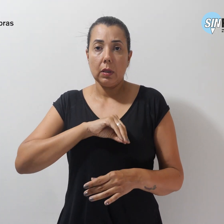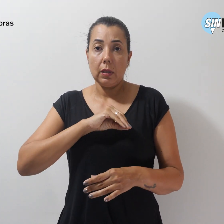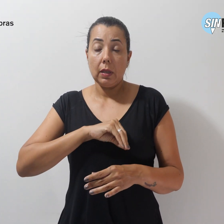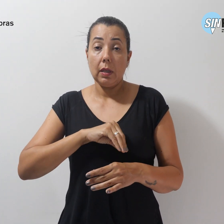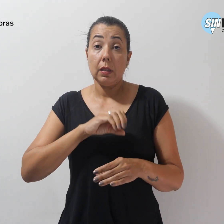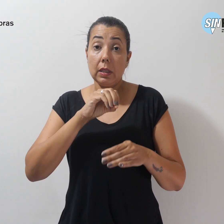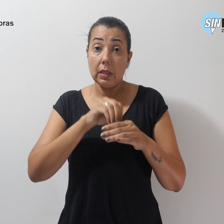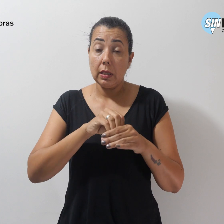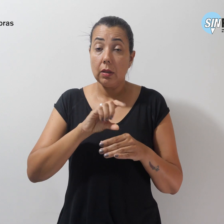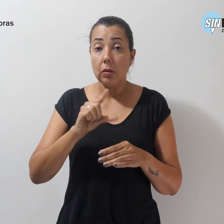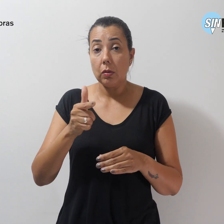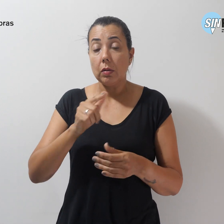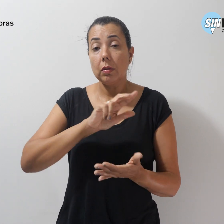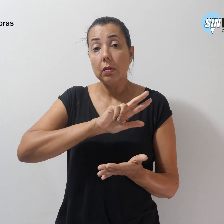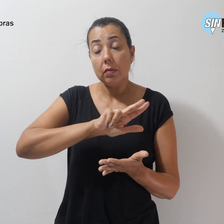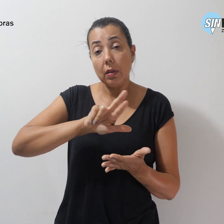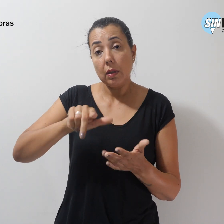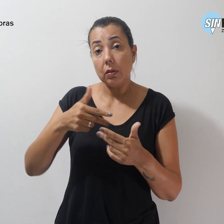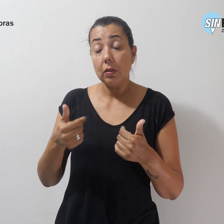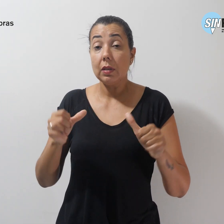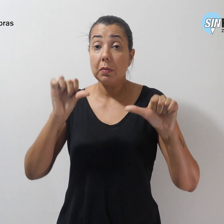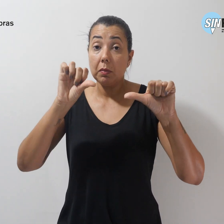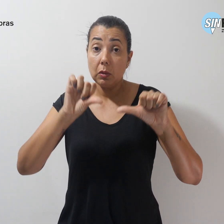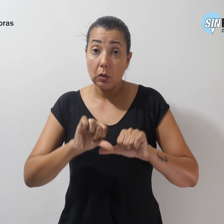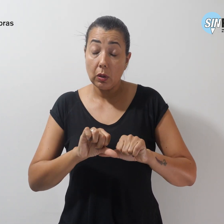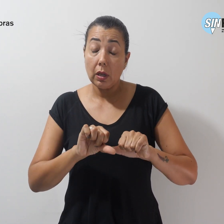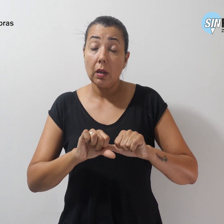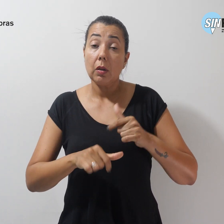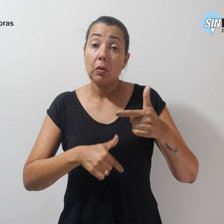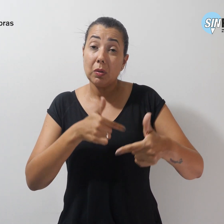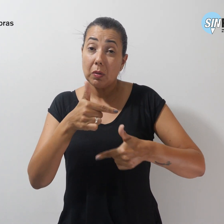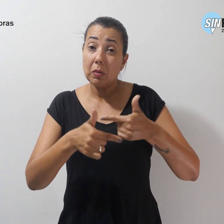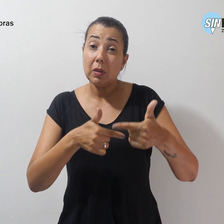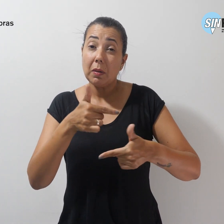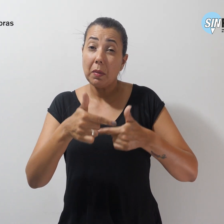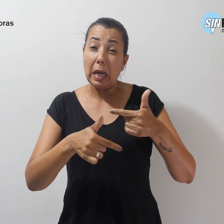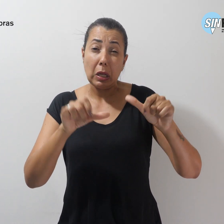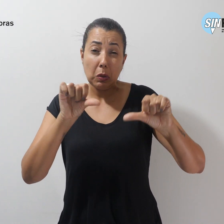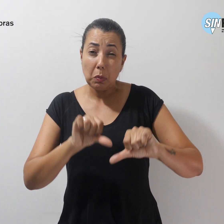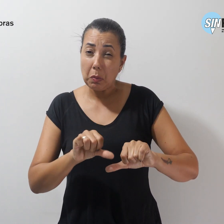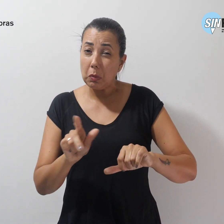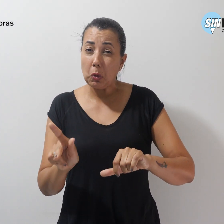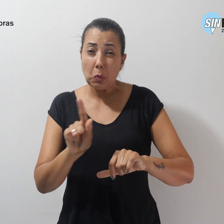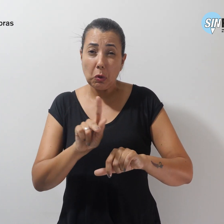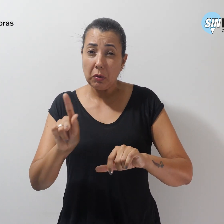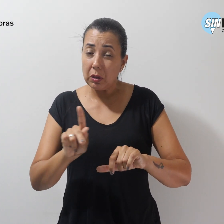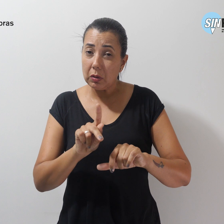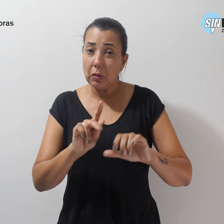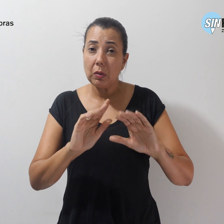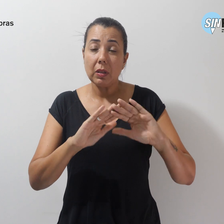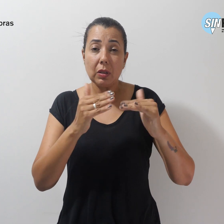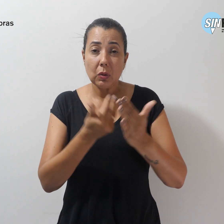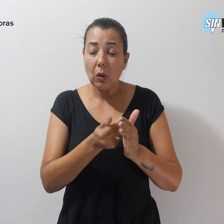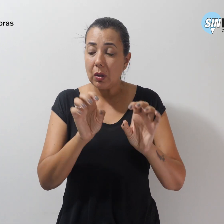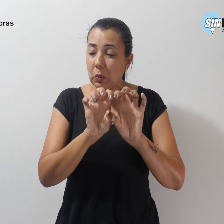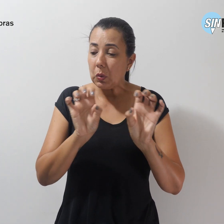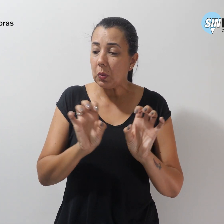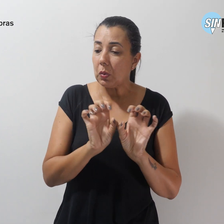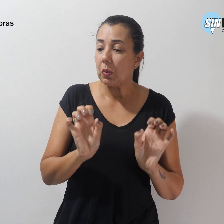dentre outras coisas, pioraram as condições de trabalho com o sucateamento das estruturas. A